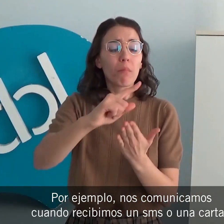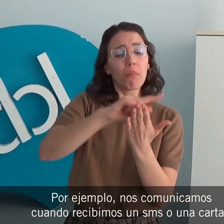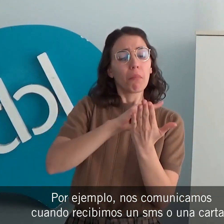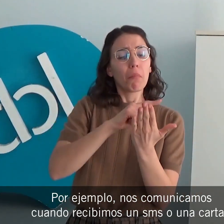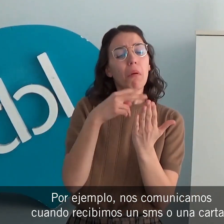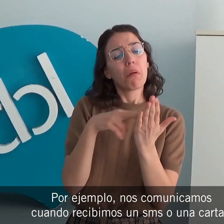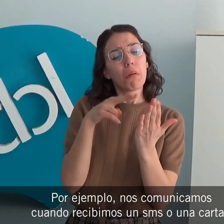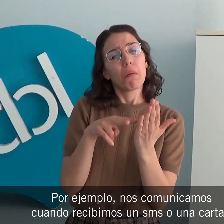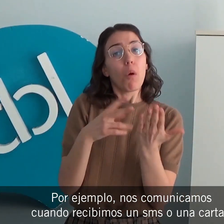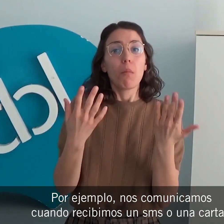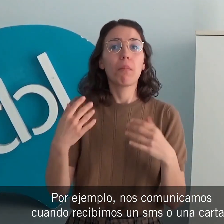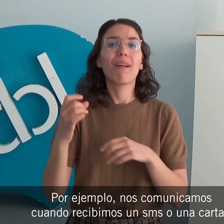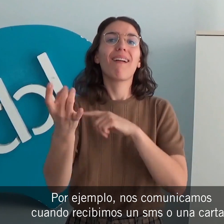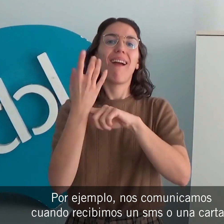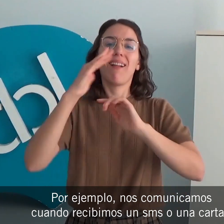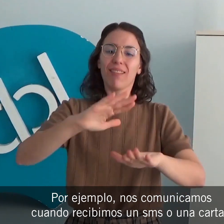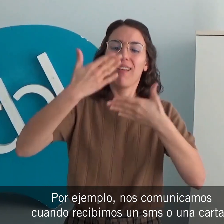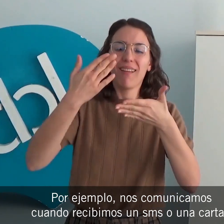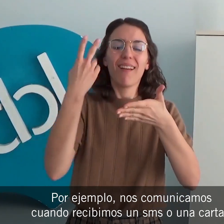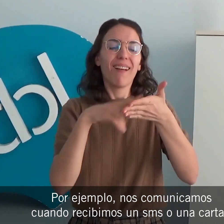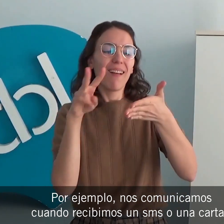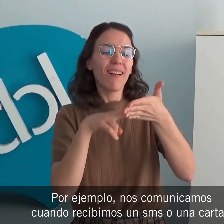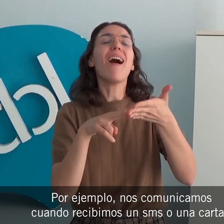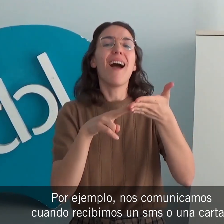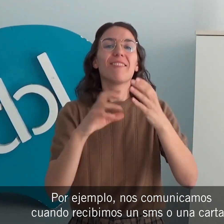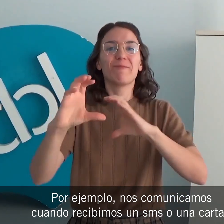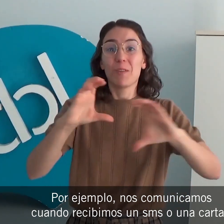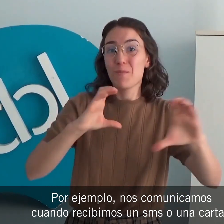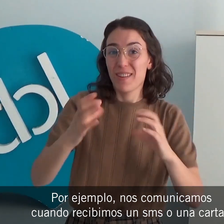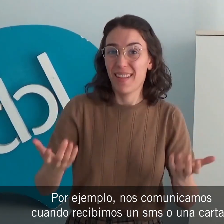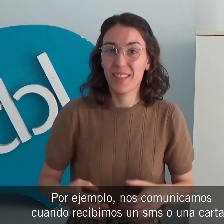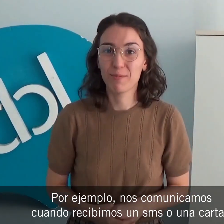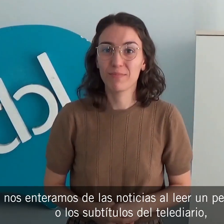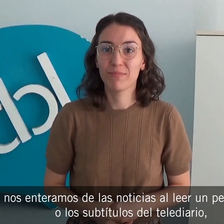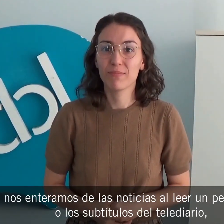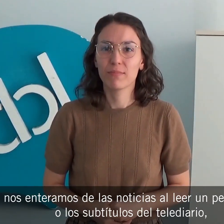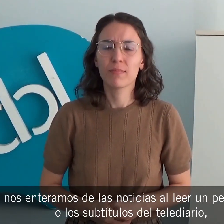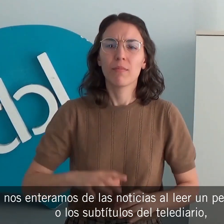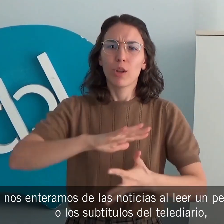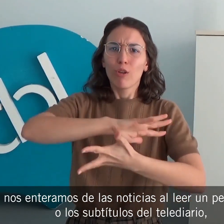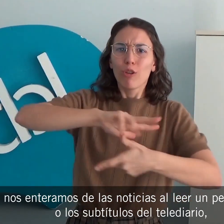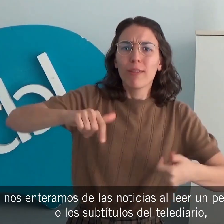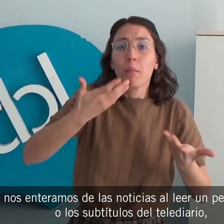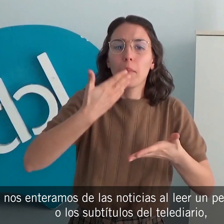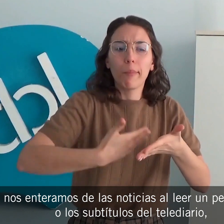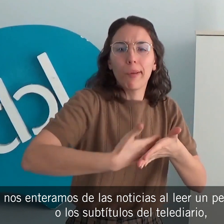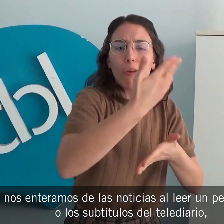cuando recibimos un SMS o una carta. Nos enteramos de las noticias al leer un